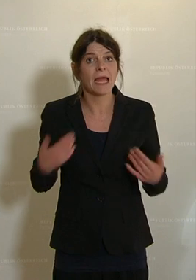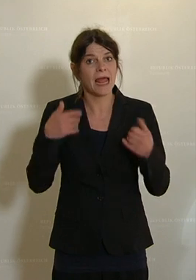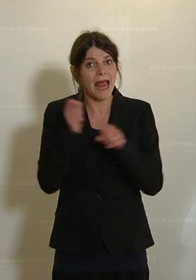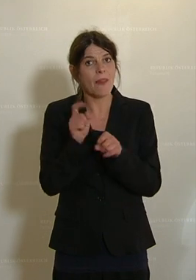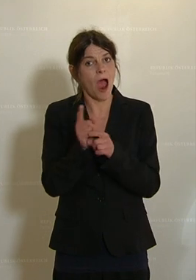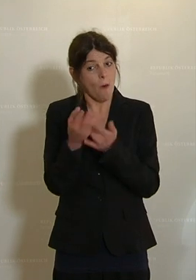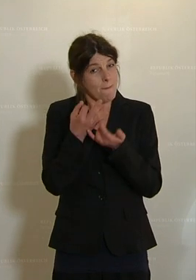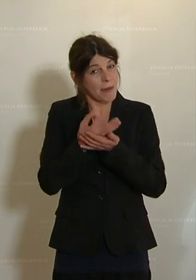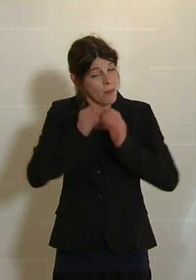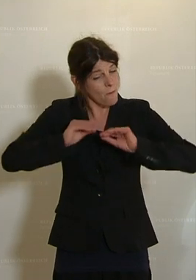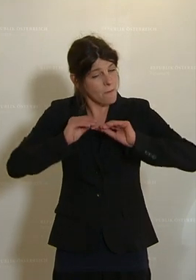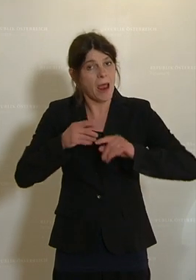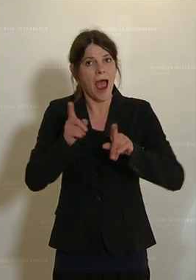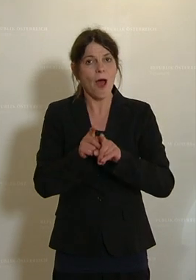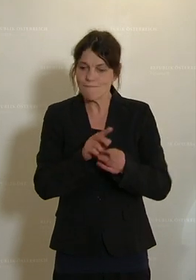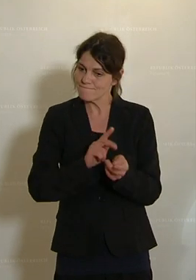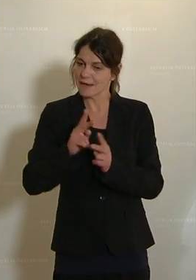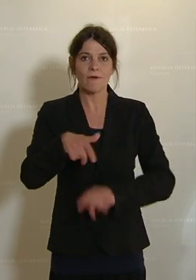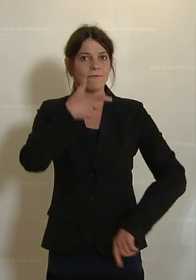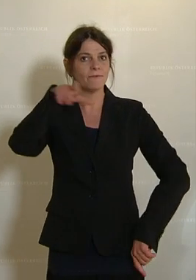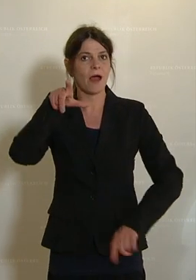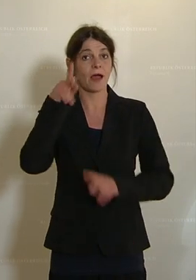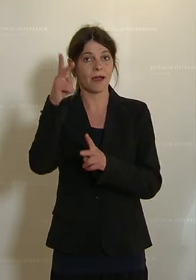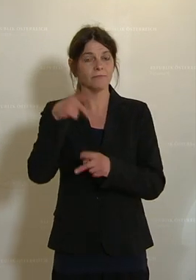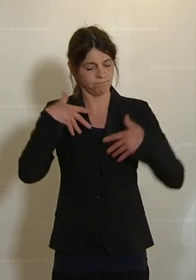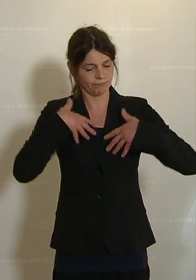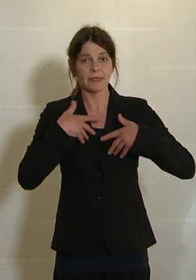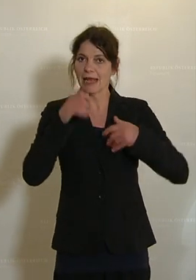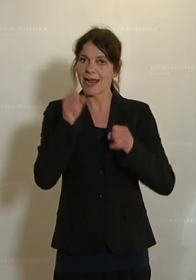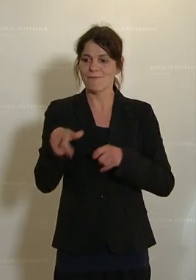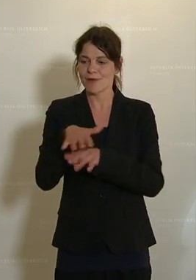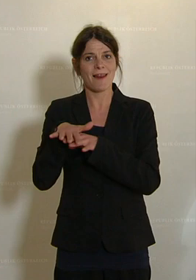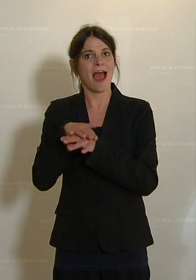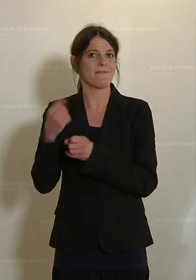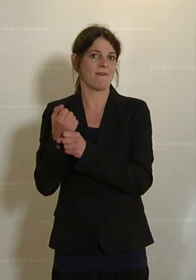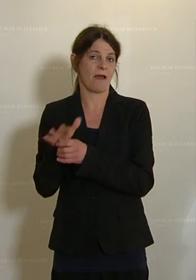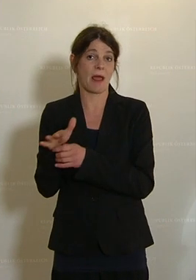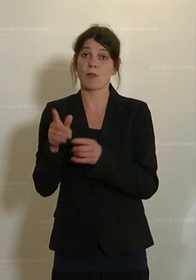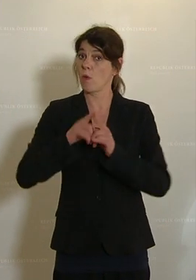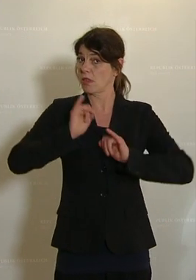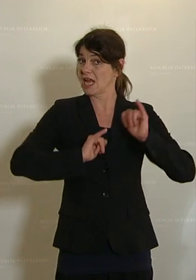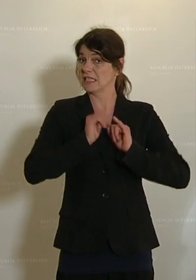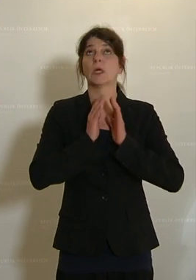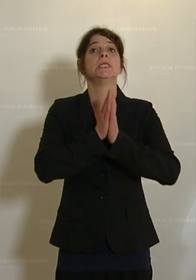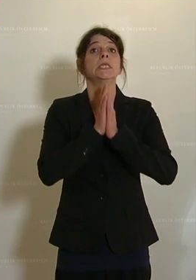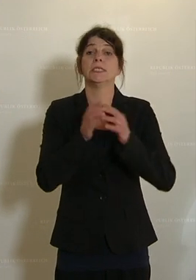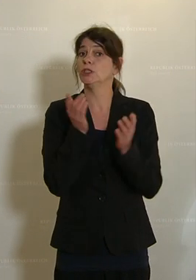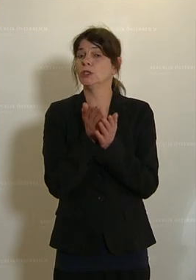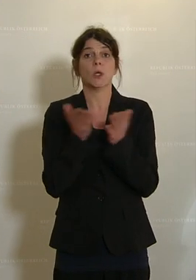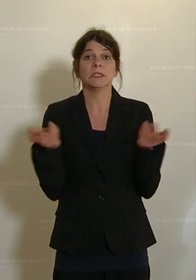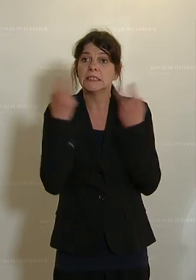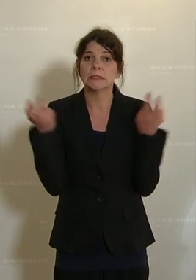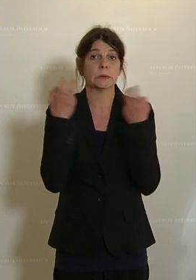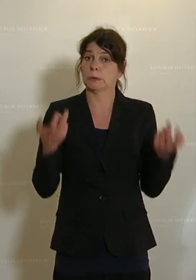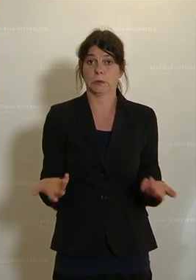mit Bildung so unterstützen können, dass sie zu Fachkräften werden, die genau diese Bereiche brauchen und die Industrie händeringend,